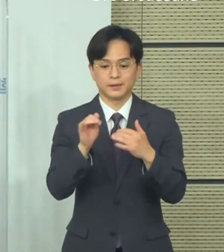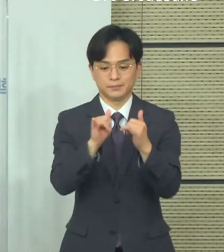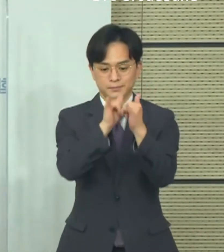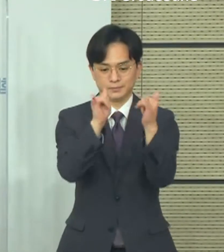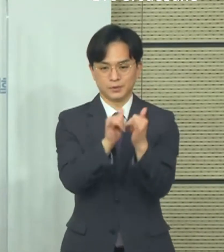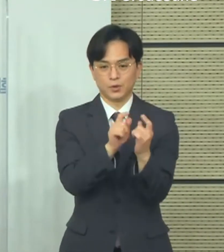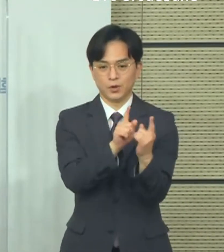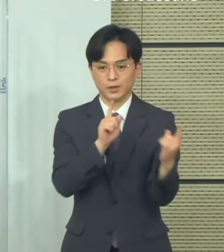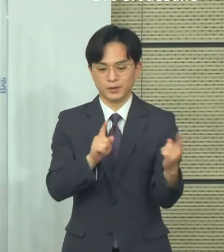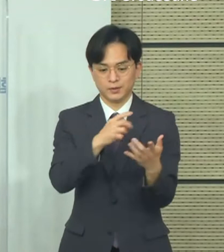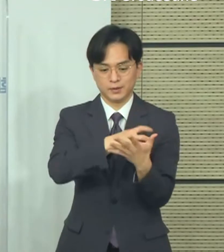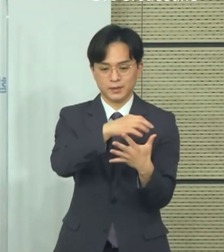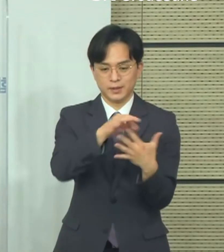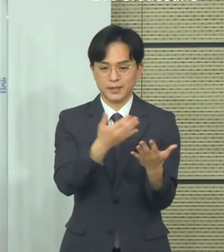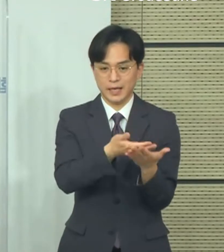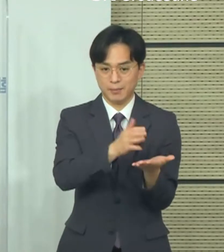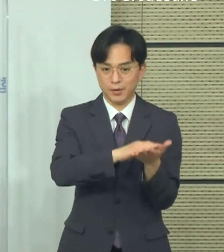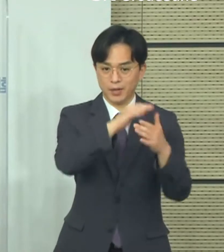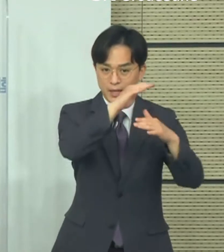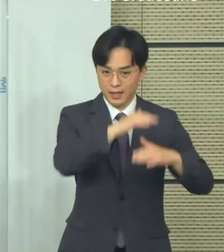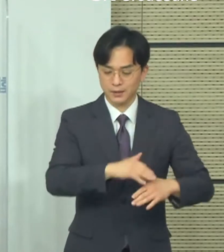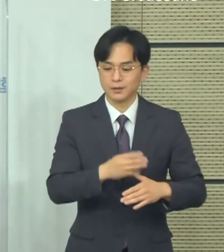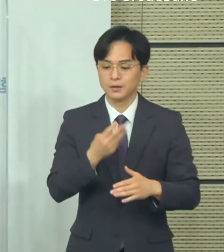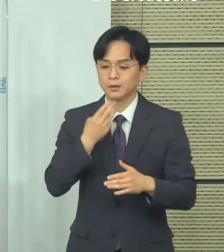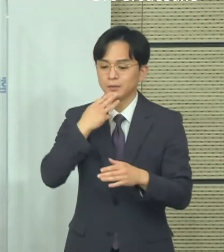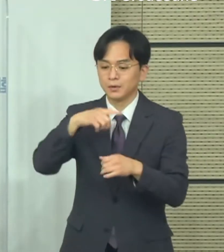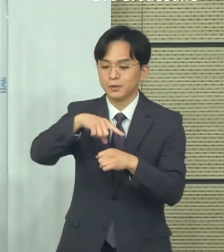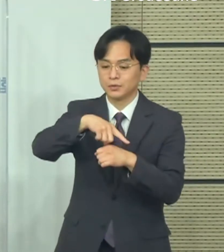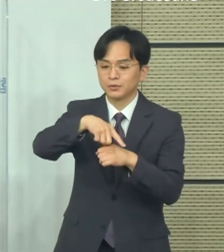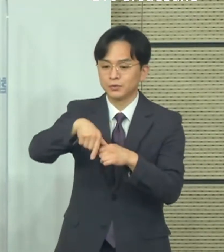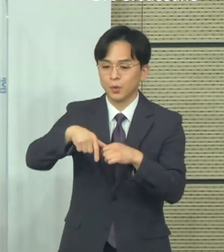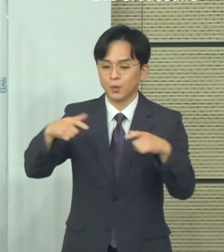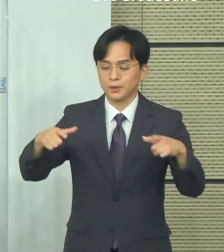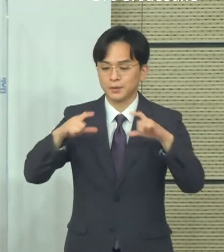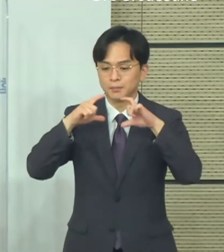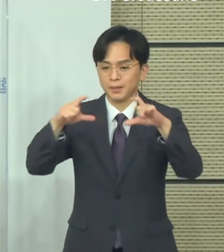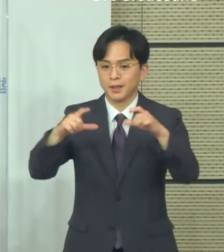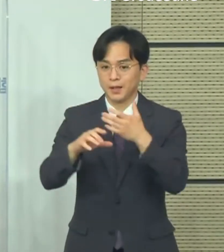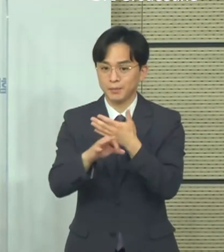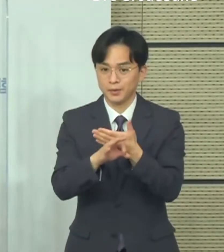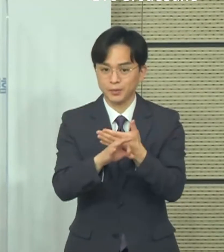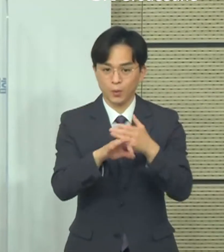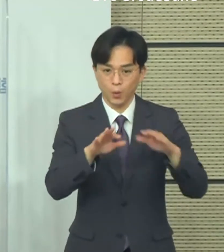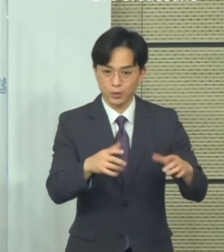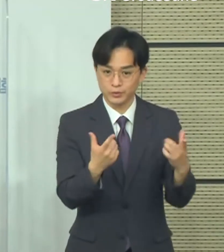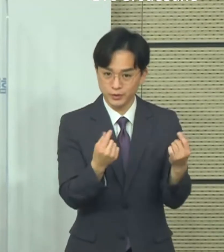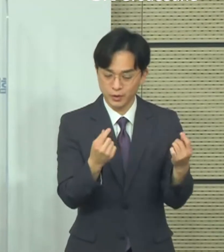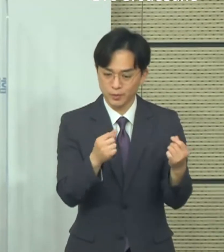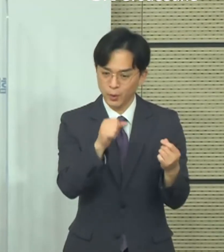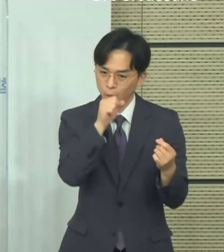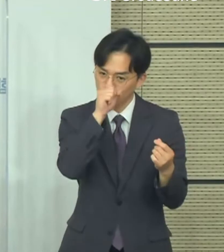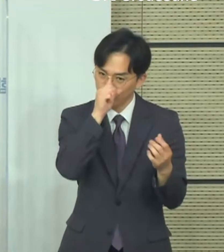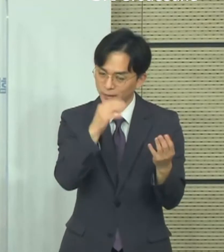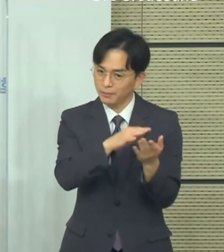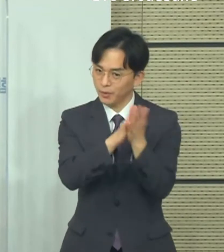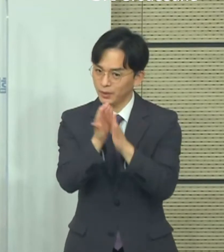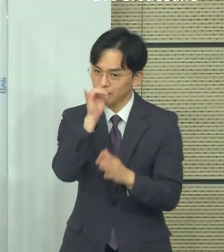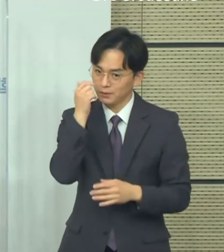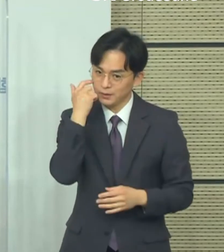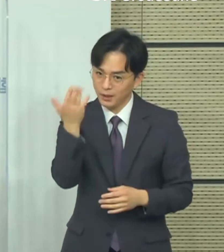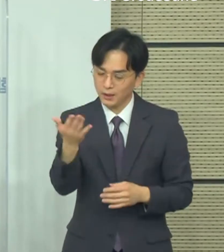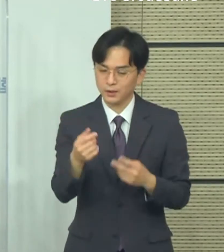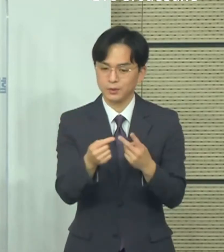오늘 발표와 비슷한 상황이 나타날 것으로 예상하는지 궁금합니다. 또한 시범사업